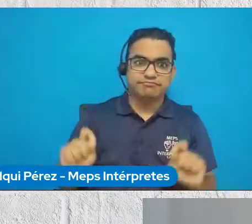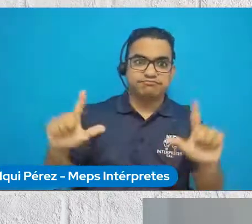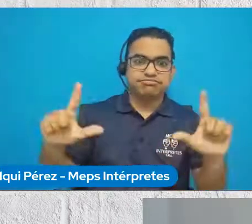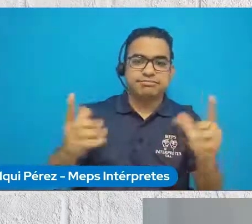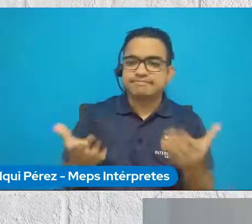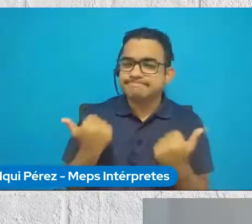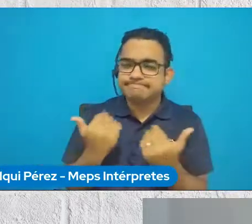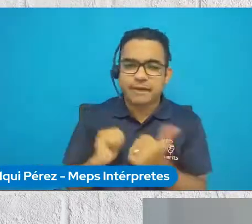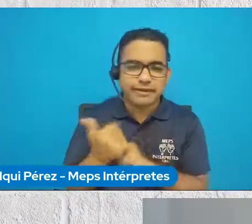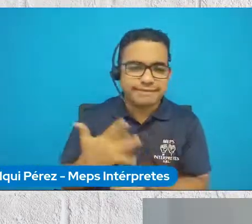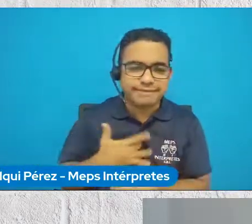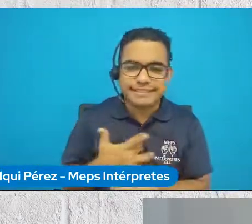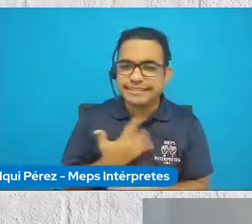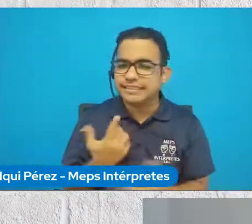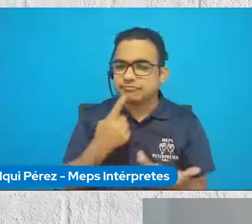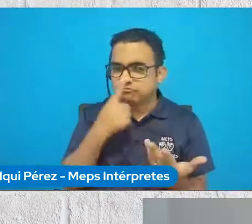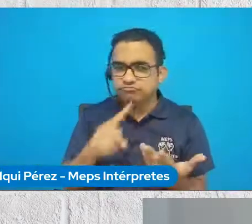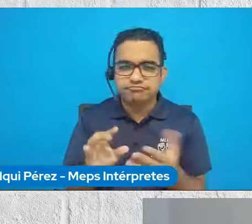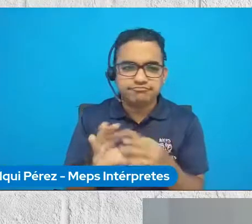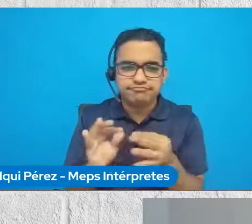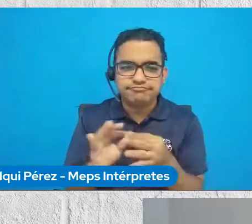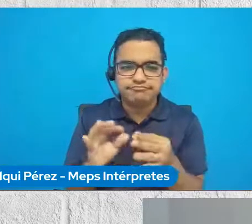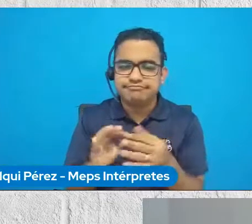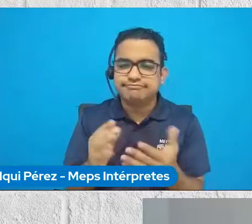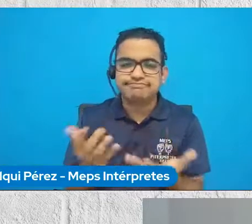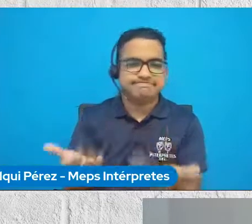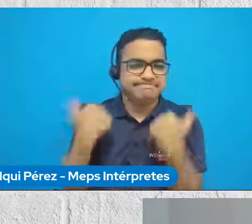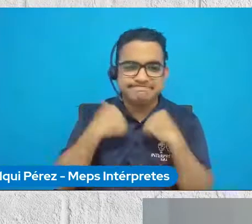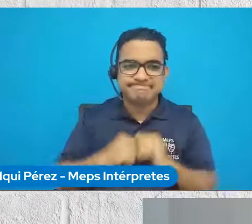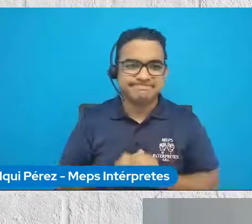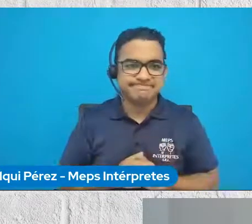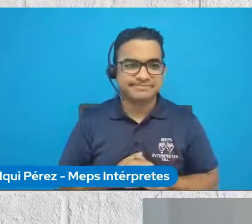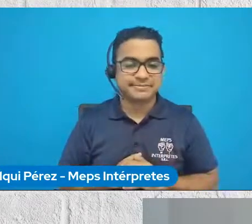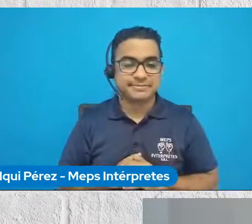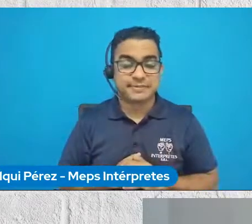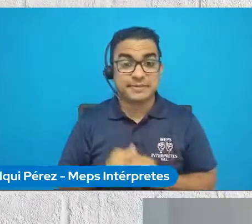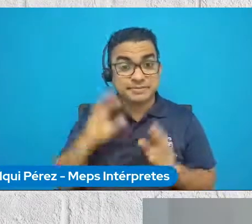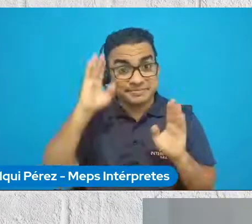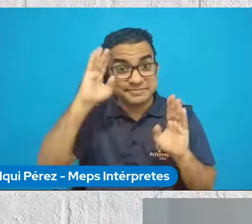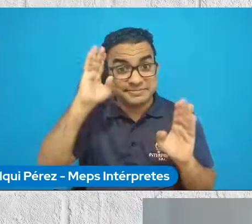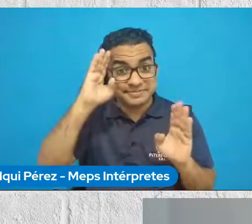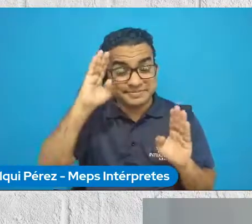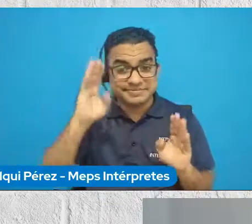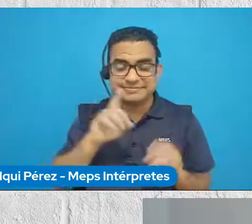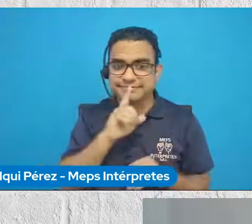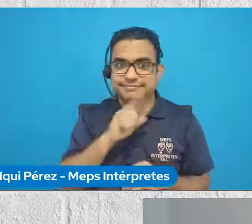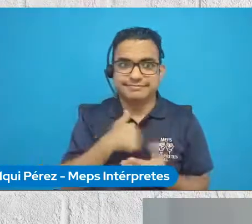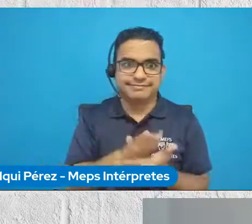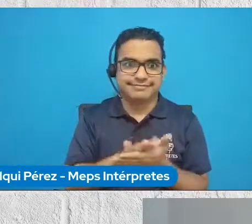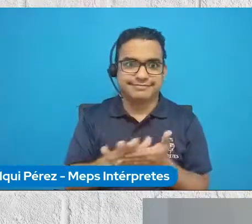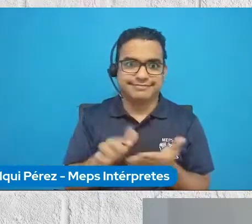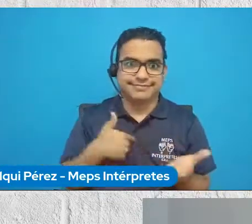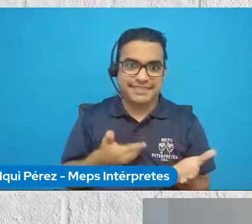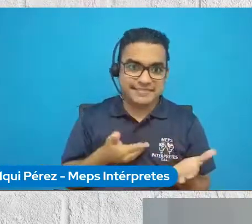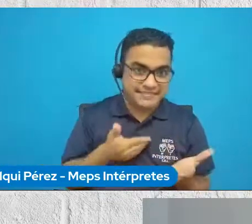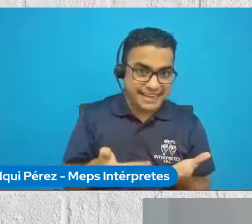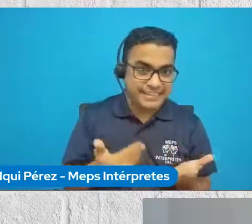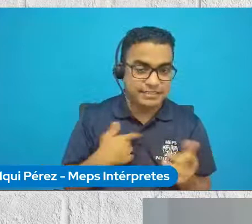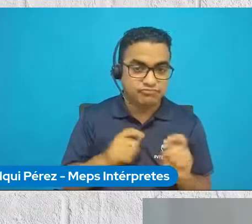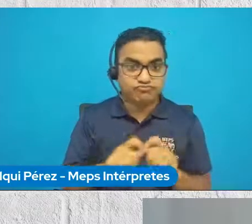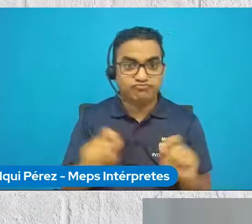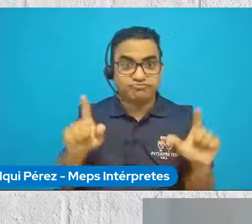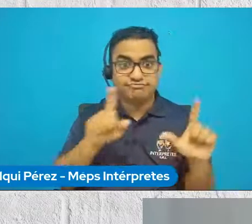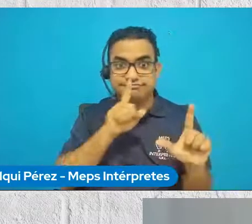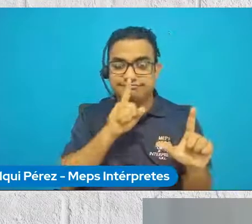sientes? ¿Cómo estás, Zuli? Hola, Carmen. Mucho gusto por haber sido invitada y como